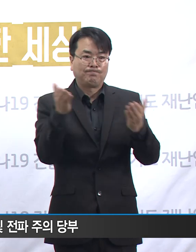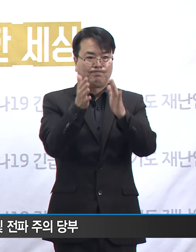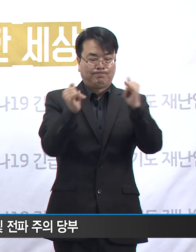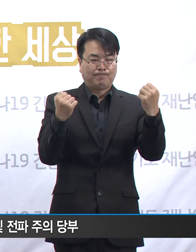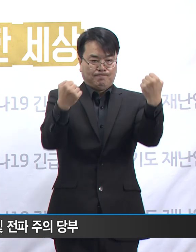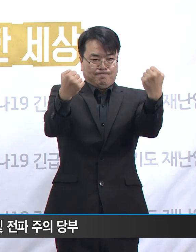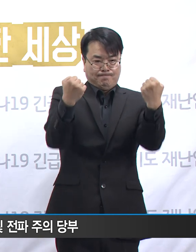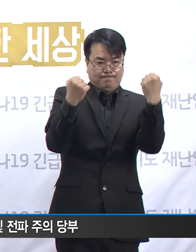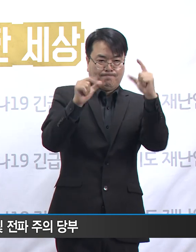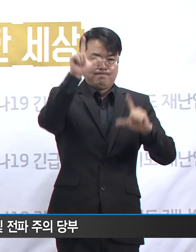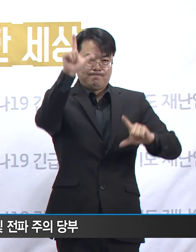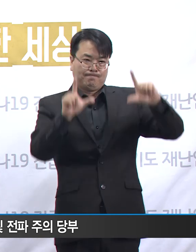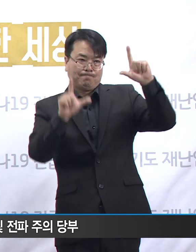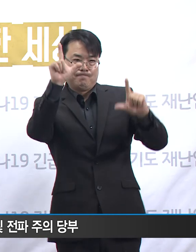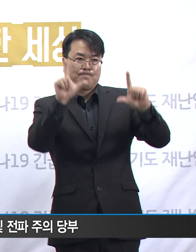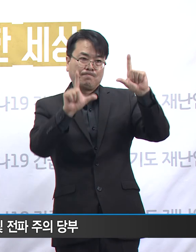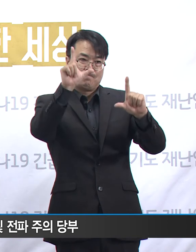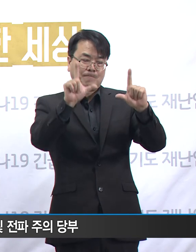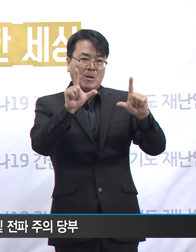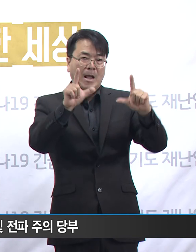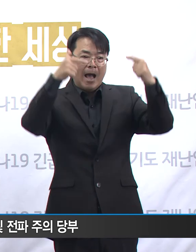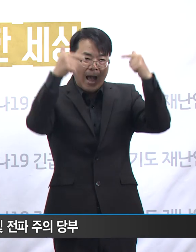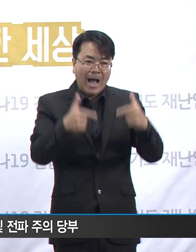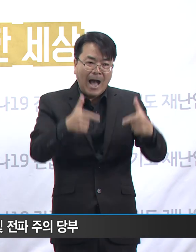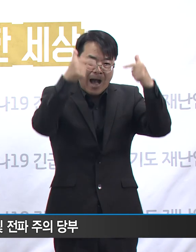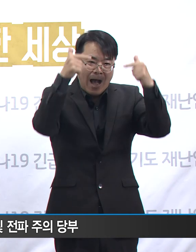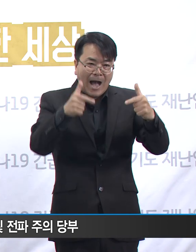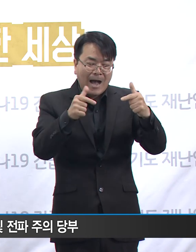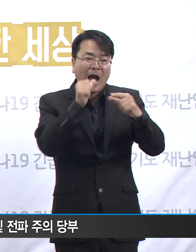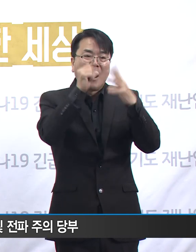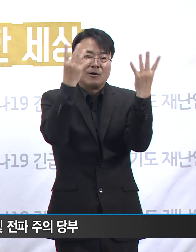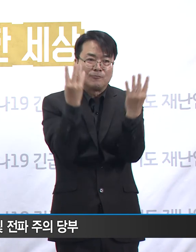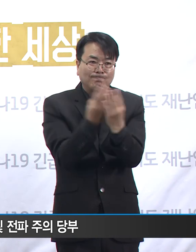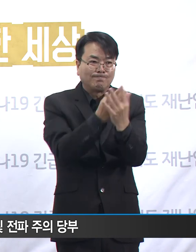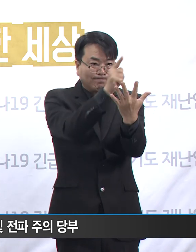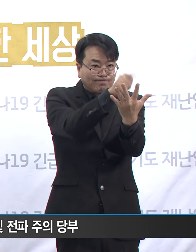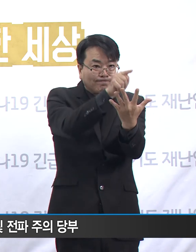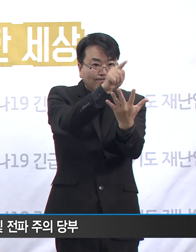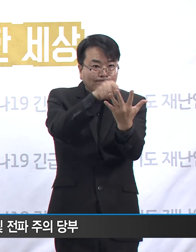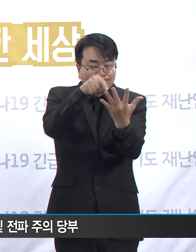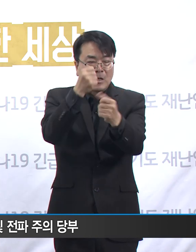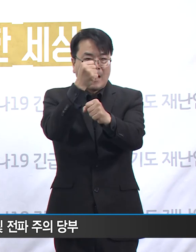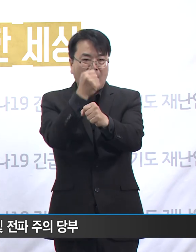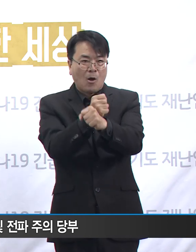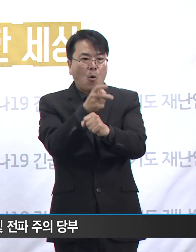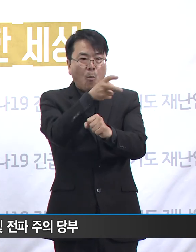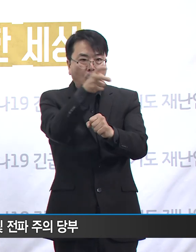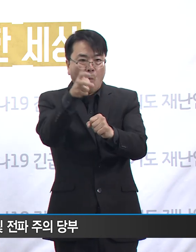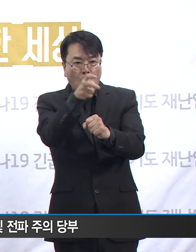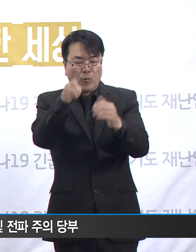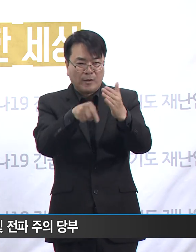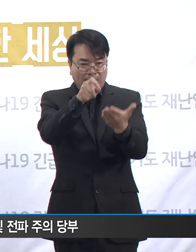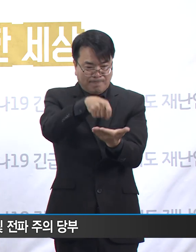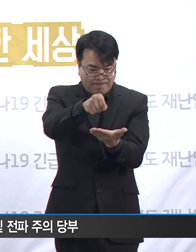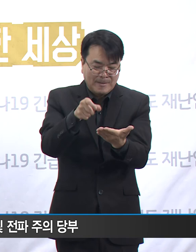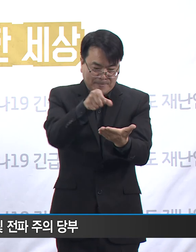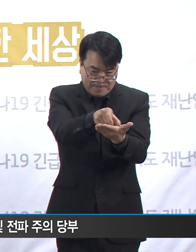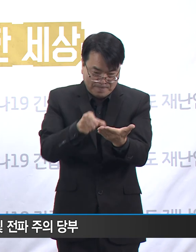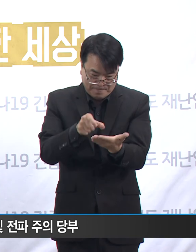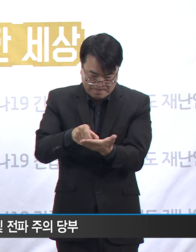건강상태 변화를 매일 철저하게 체크하고 모니터링 결과를 시스템에 성실하게 입력해 주시길 바랍니다.